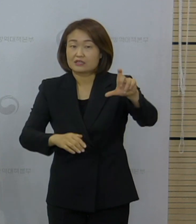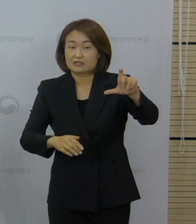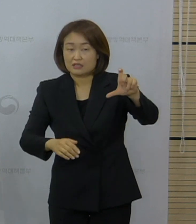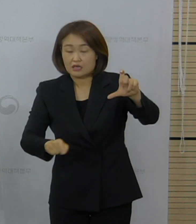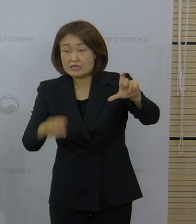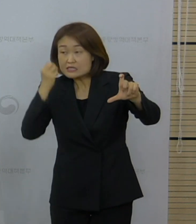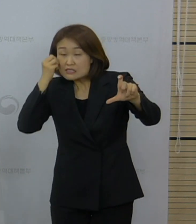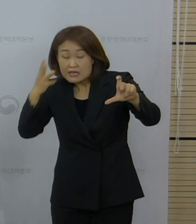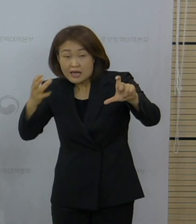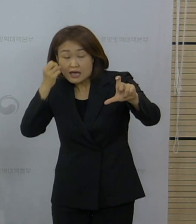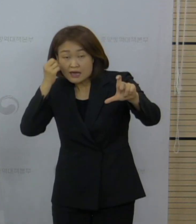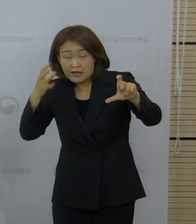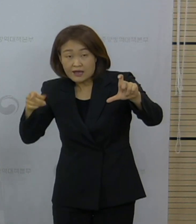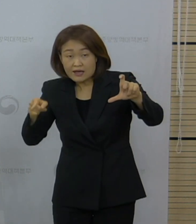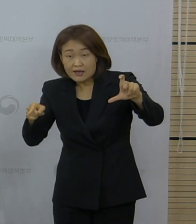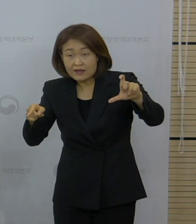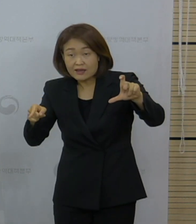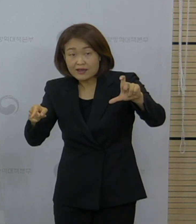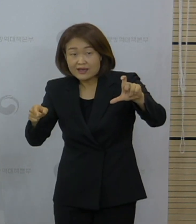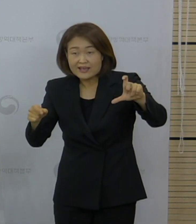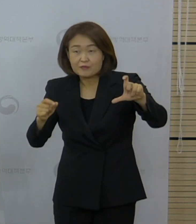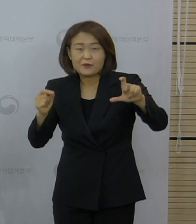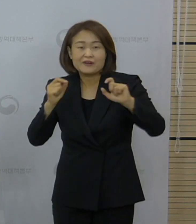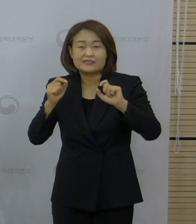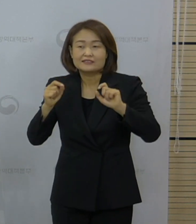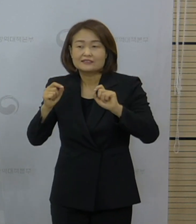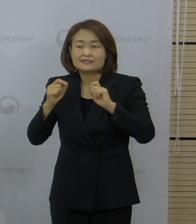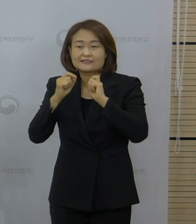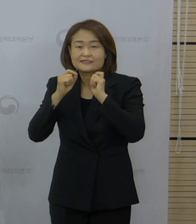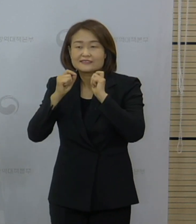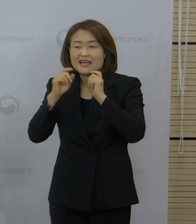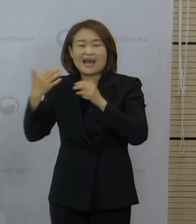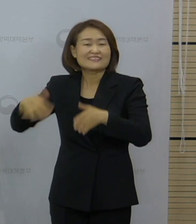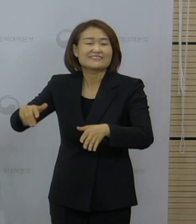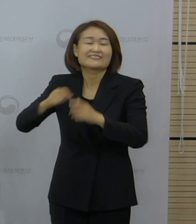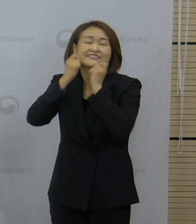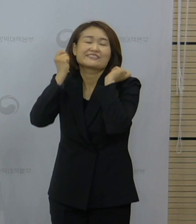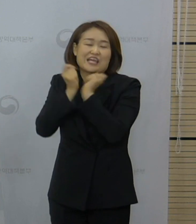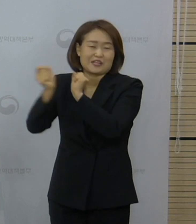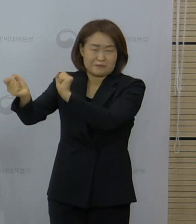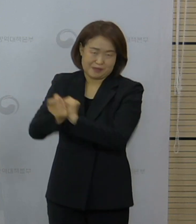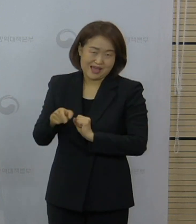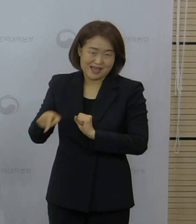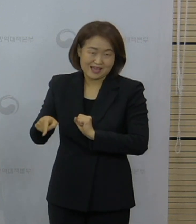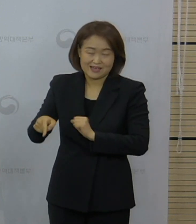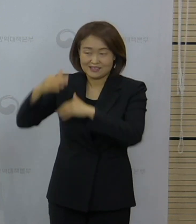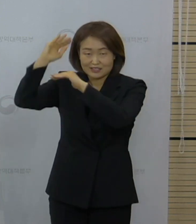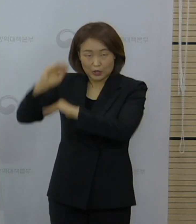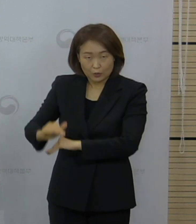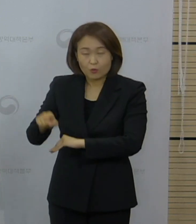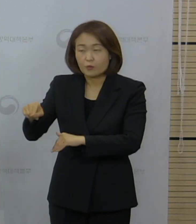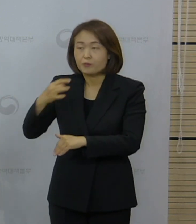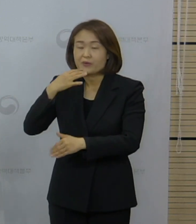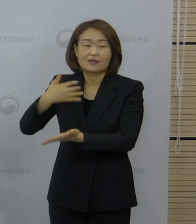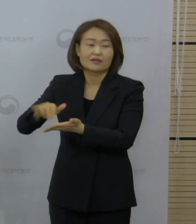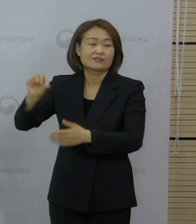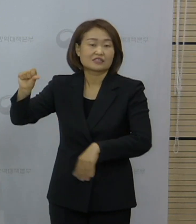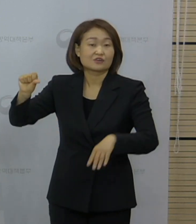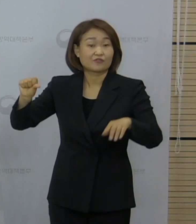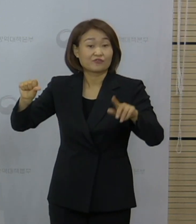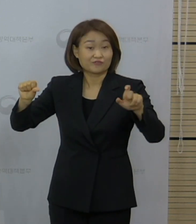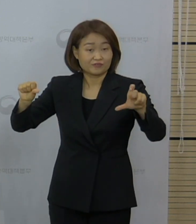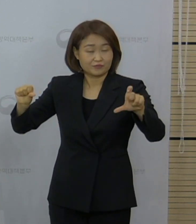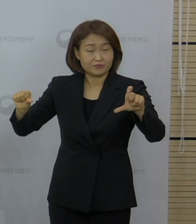새롭게 개별 집단으로 분류되지 않는 상황에서 확인된 케이스가 5건이 확인이